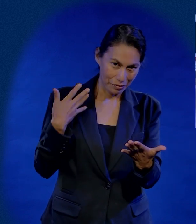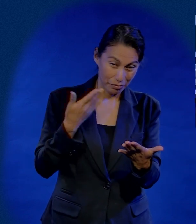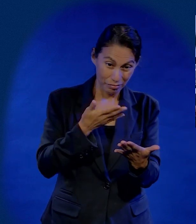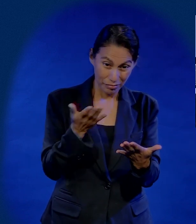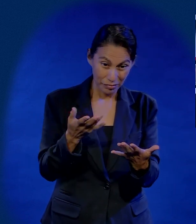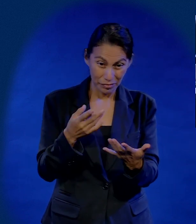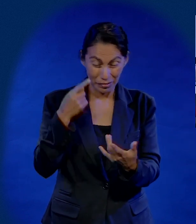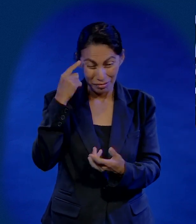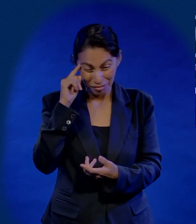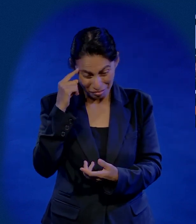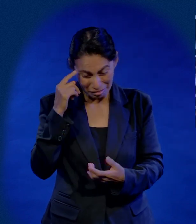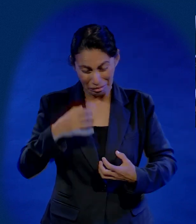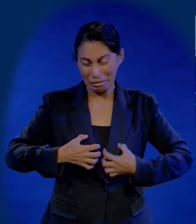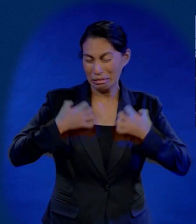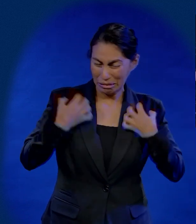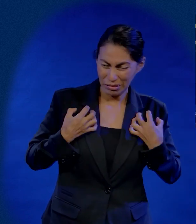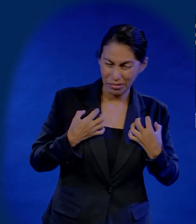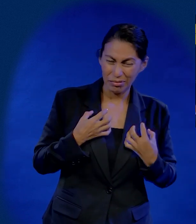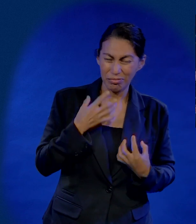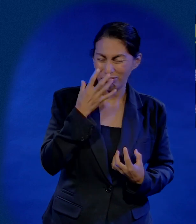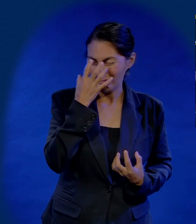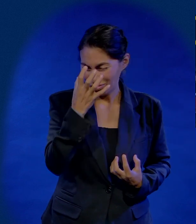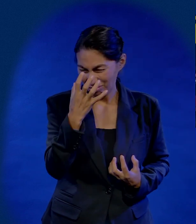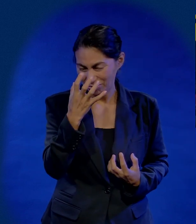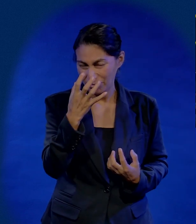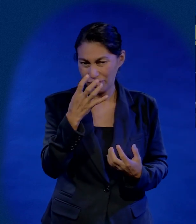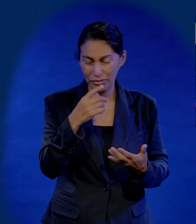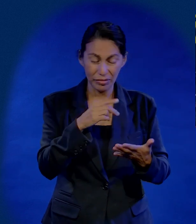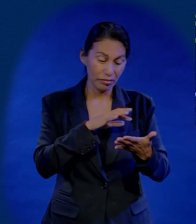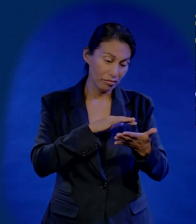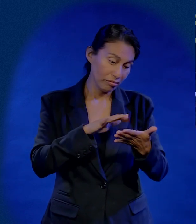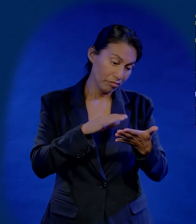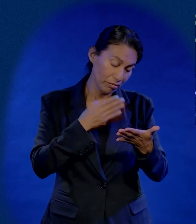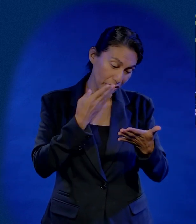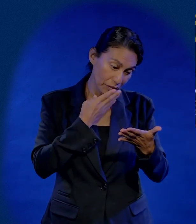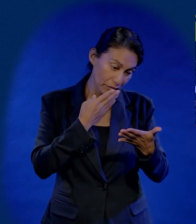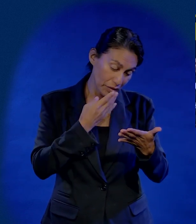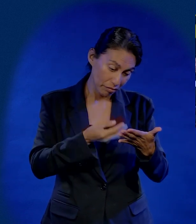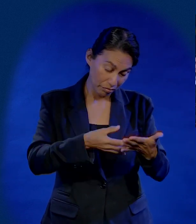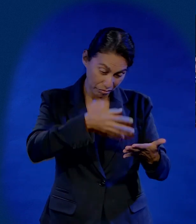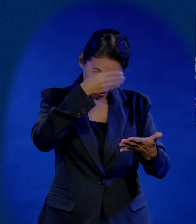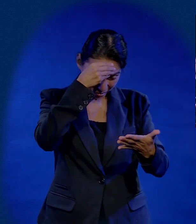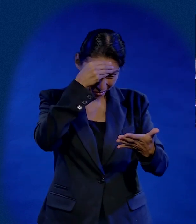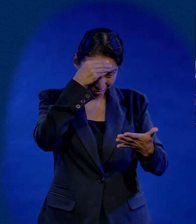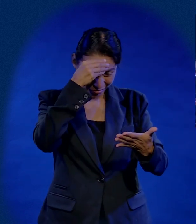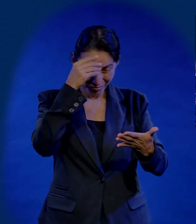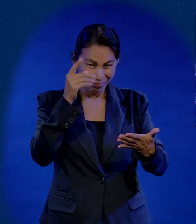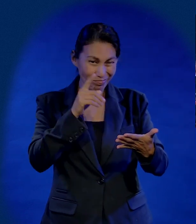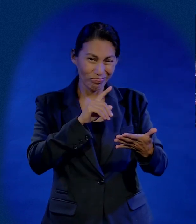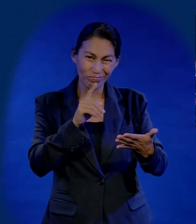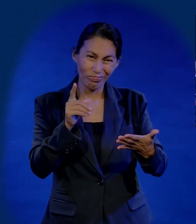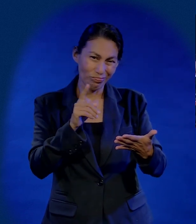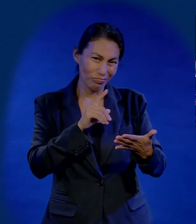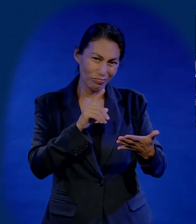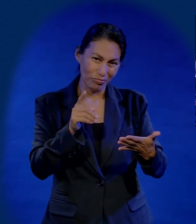Si usted está bloqueado, enojado, molesto, así, con ceño duro, difícilmente la palabra de Dios penetra.